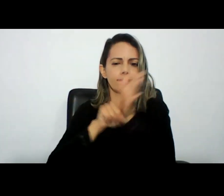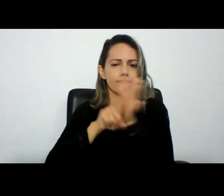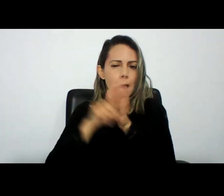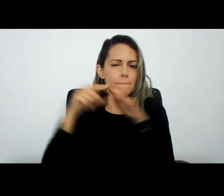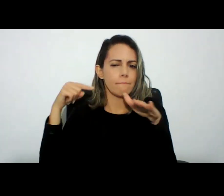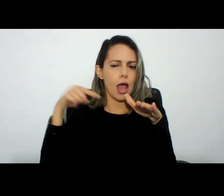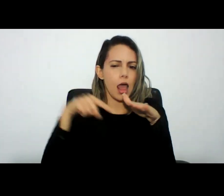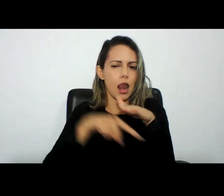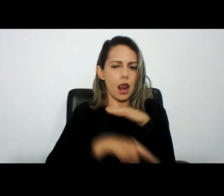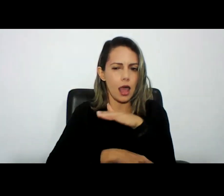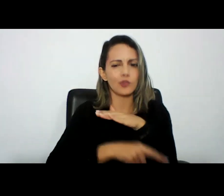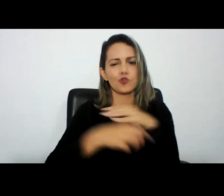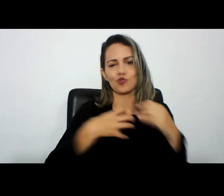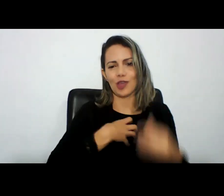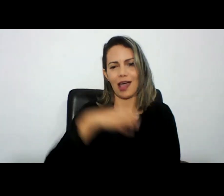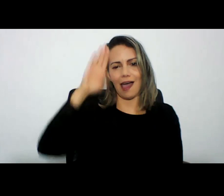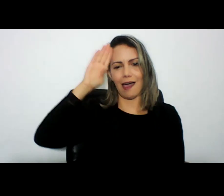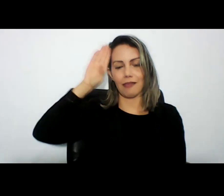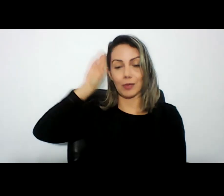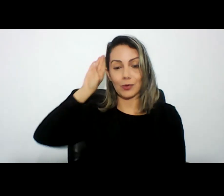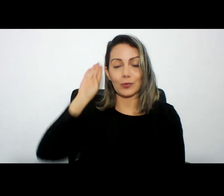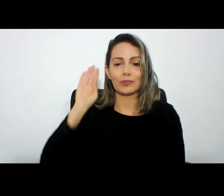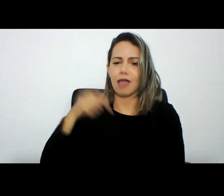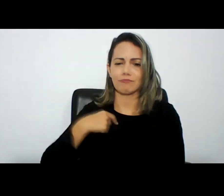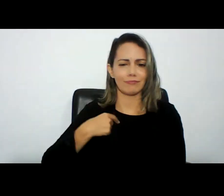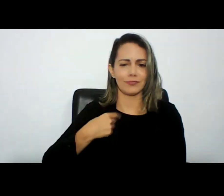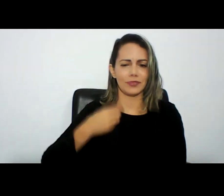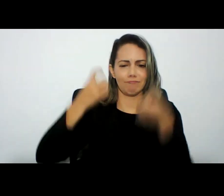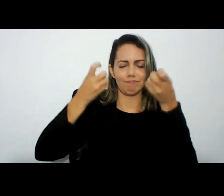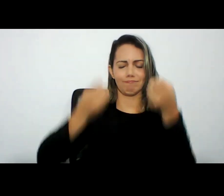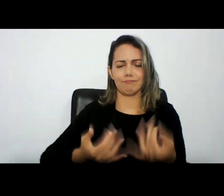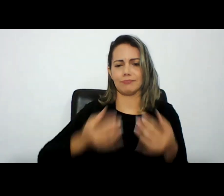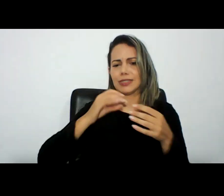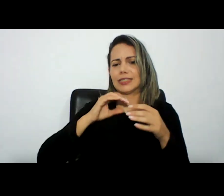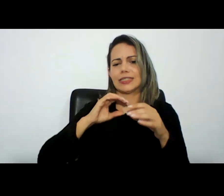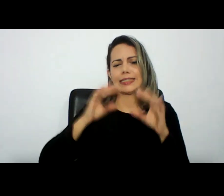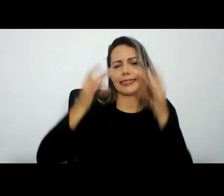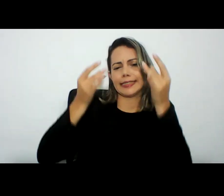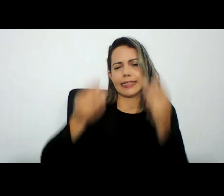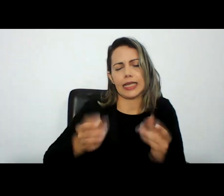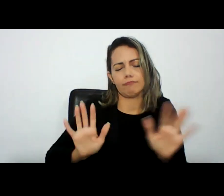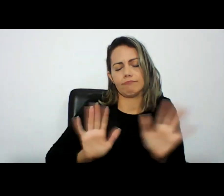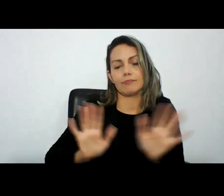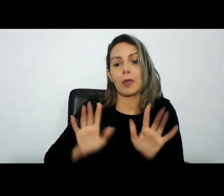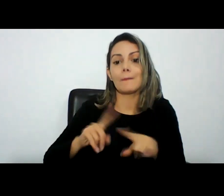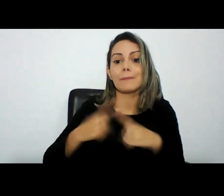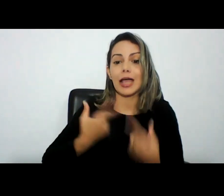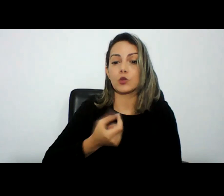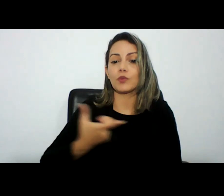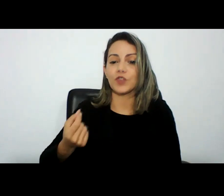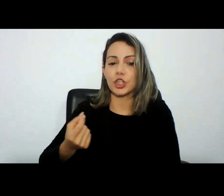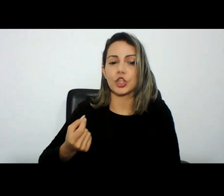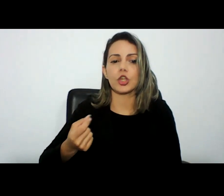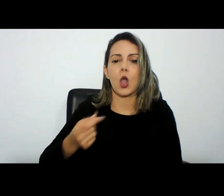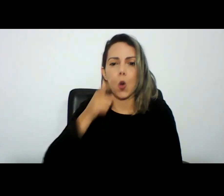importância disso eu não vou ficar dando detalhes mas em 2020 o Ministério Público Federal ele coletou alguns dados e em